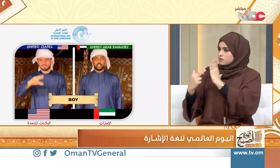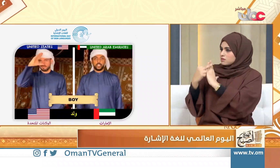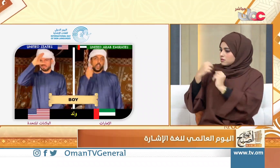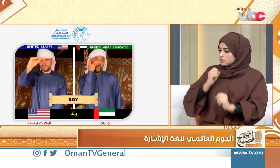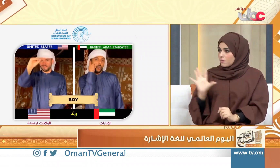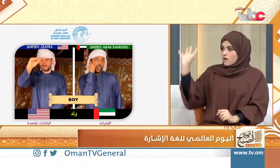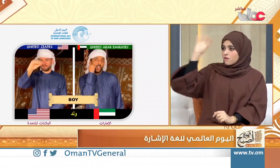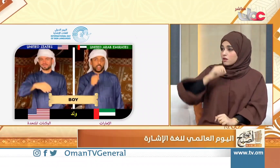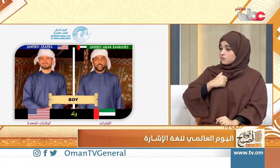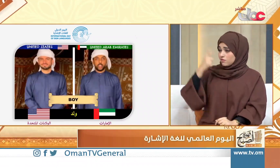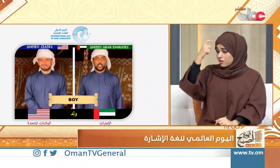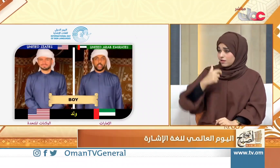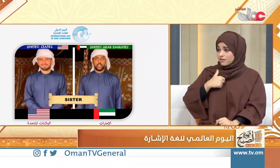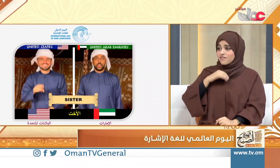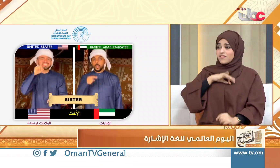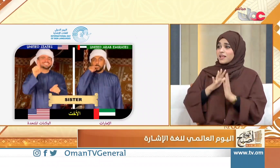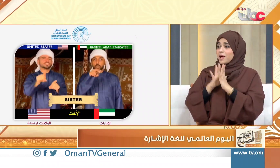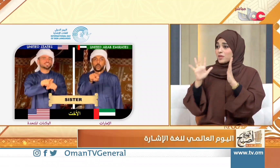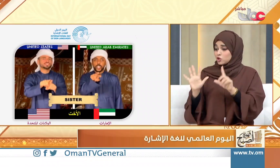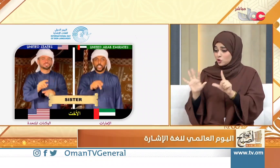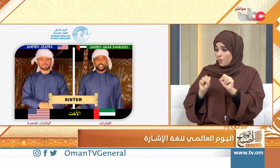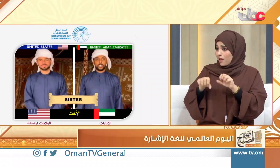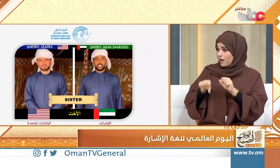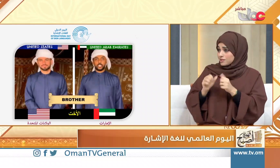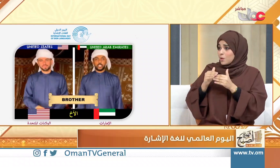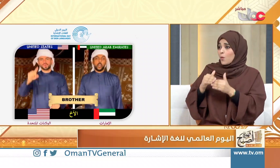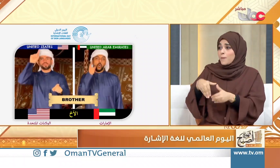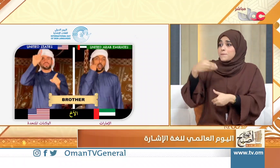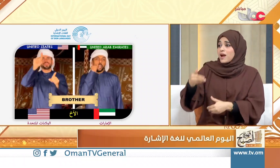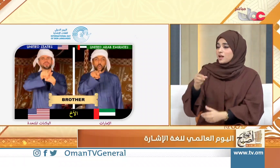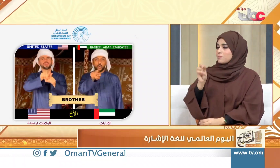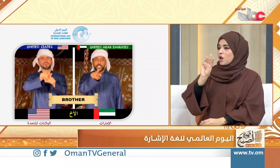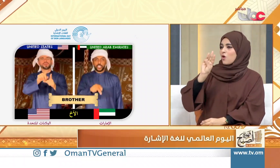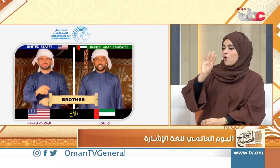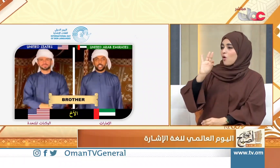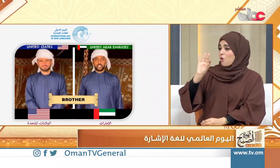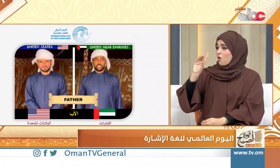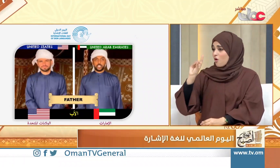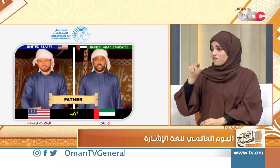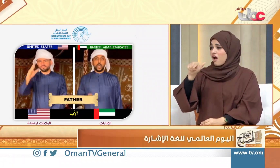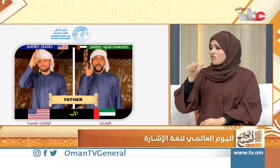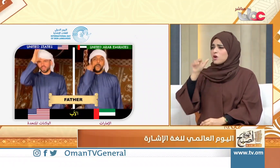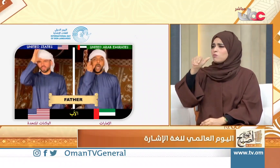كان نتائج هذا المخيم جداً جميلة استمرت لمدة أسبوع